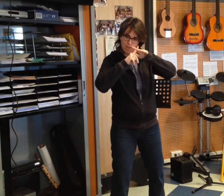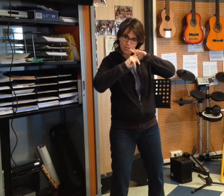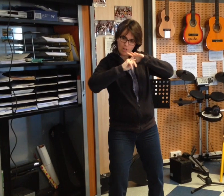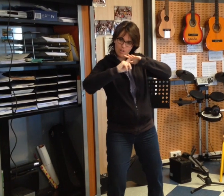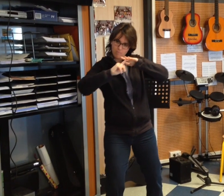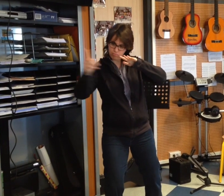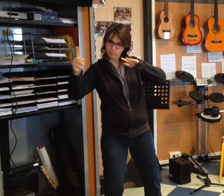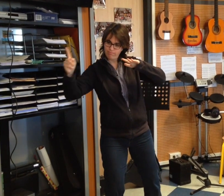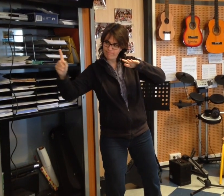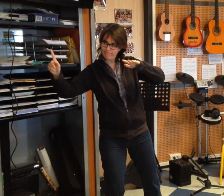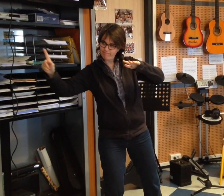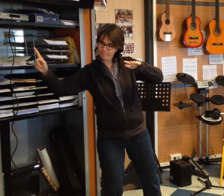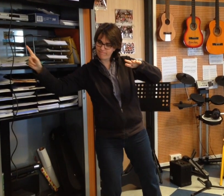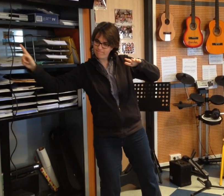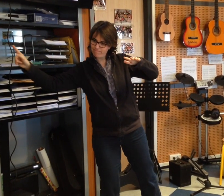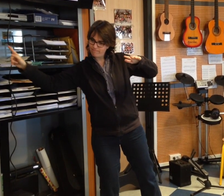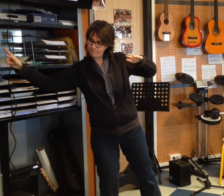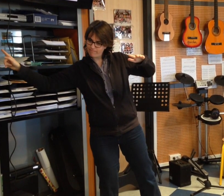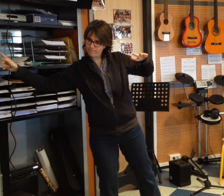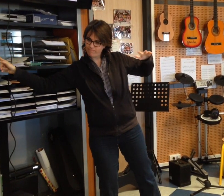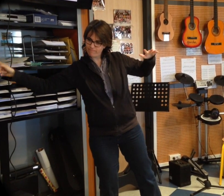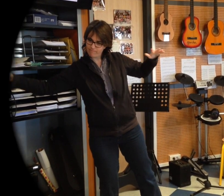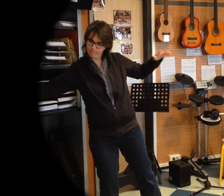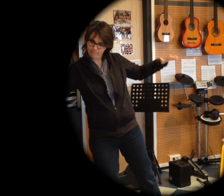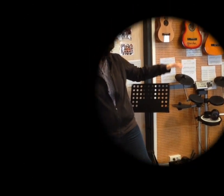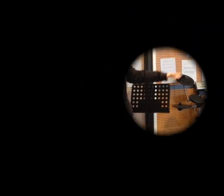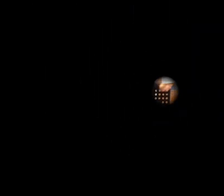de brûle Qui est une machine Où les